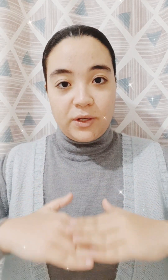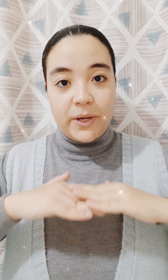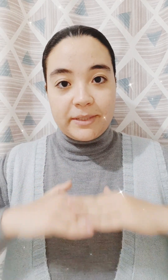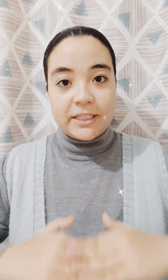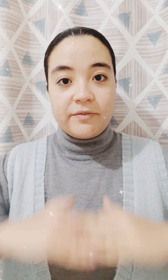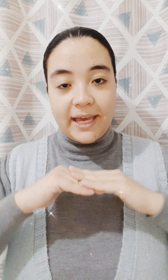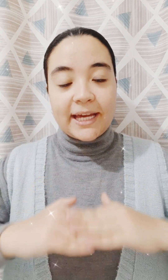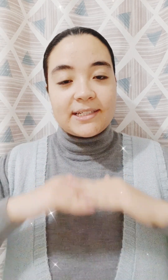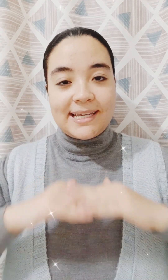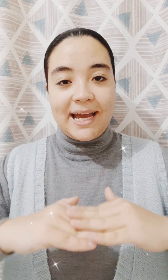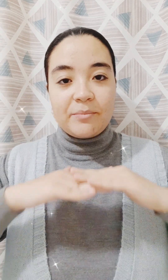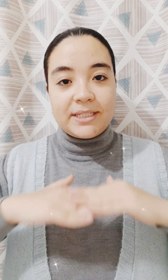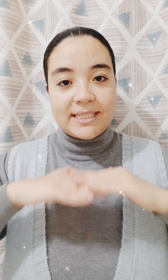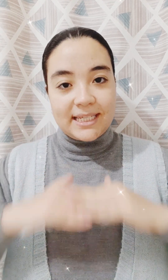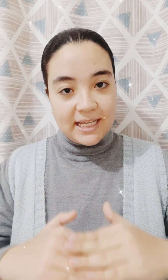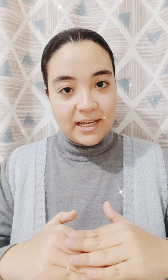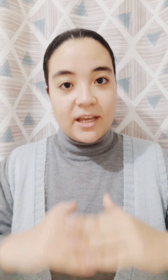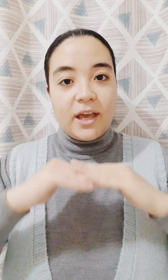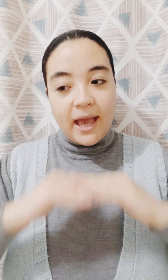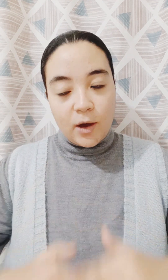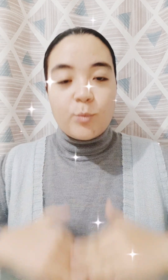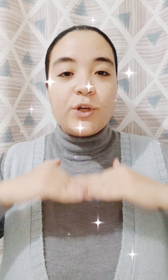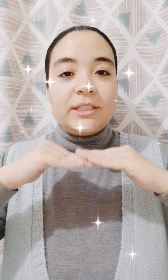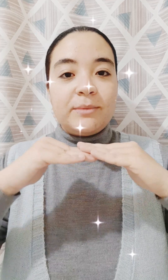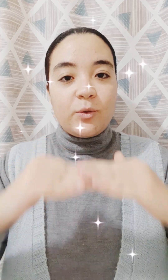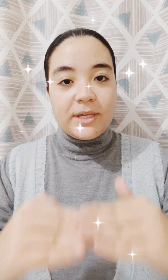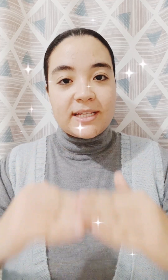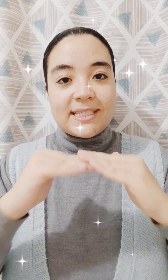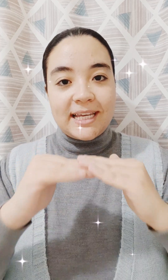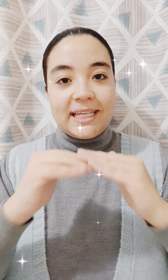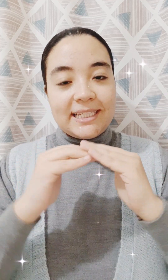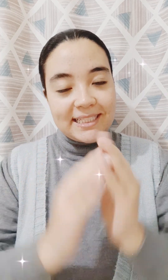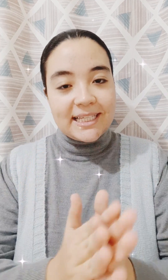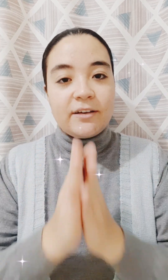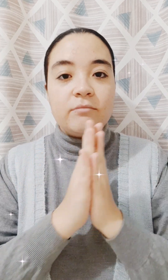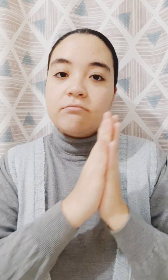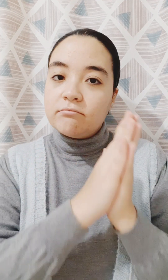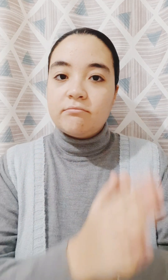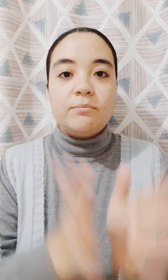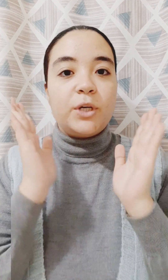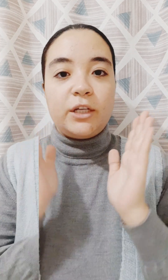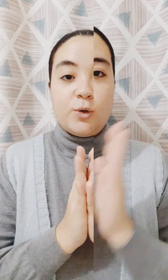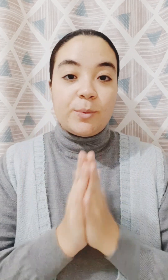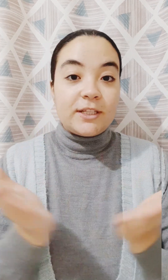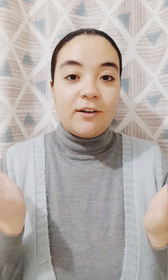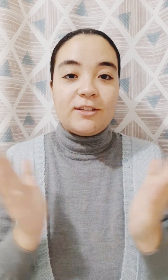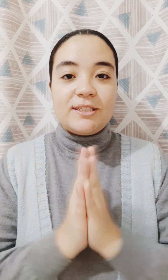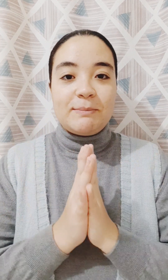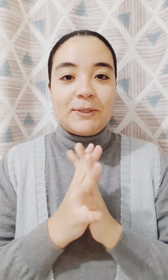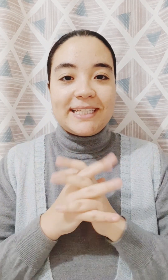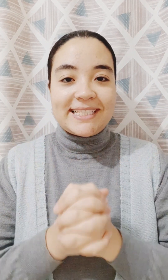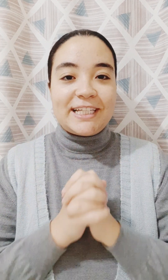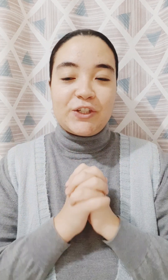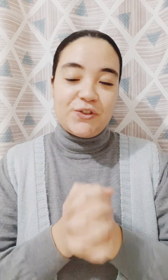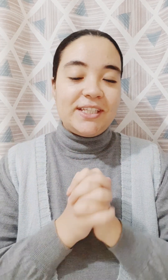ناوي يعمل كده في آخر ساعة من السنة أو ممكن تبدأوا بيها السنة الجديدة براحتكم و كده خلاص بودع سنة 2022